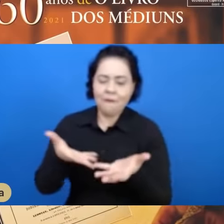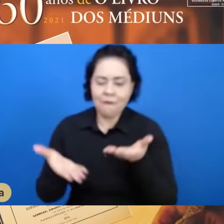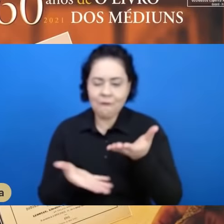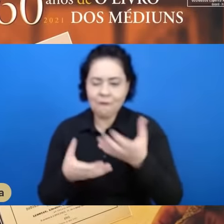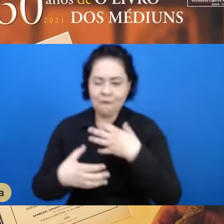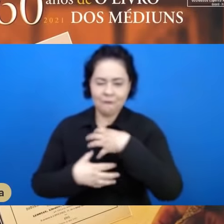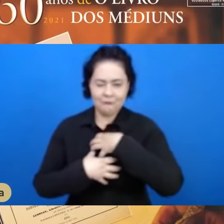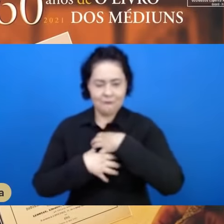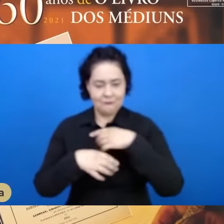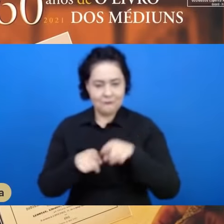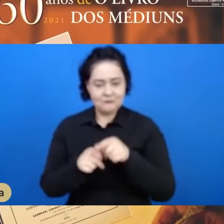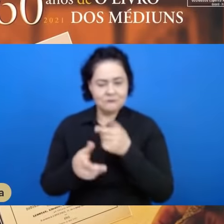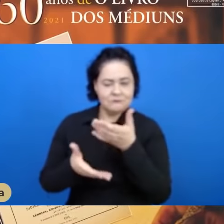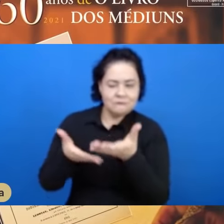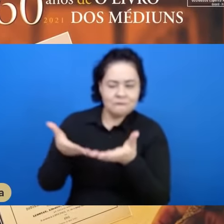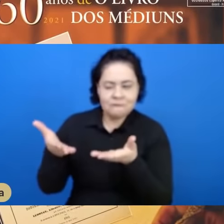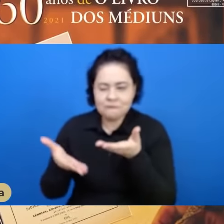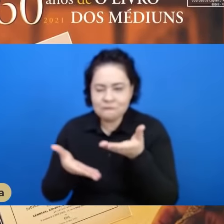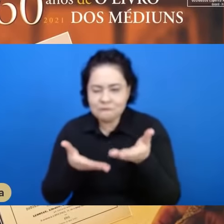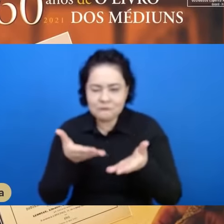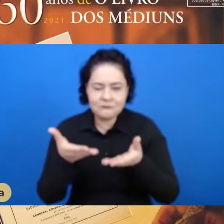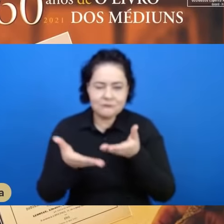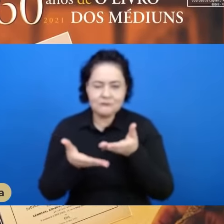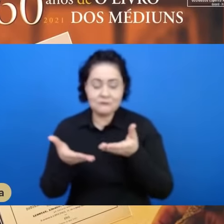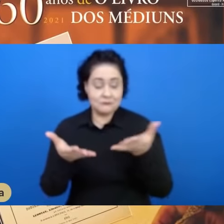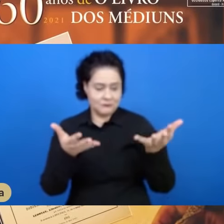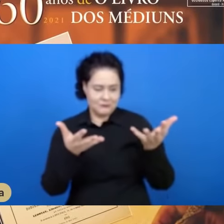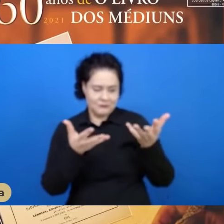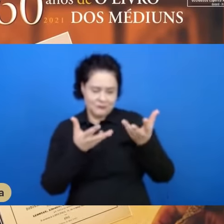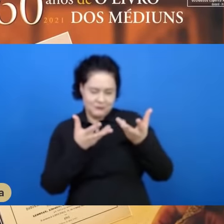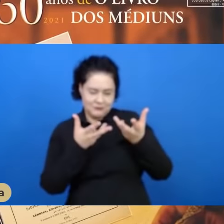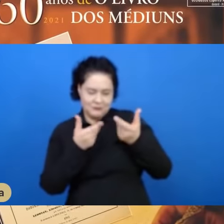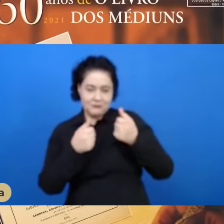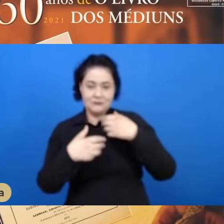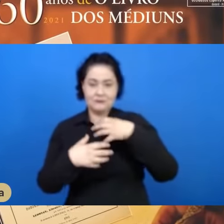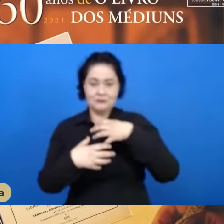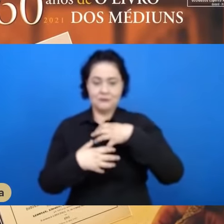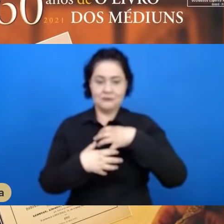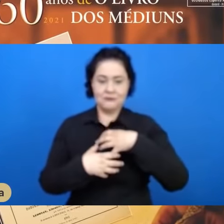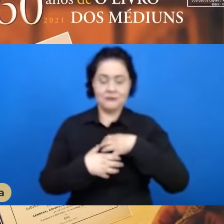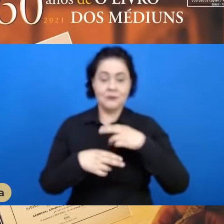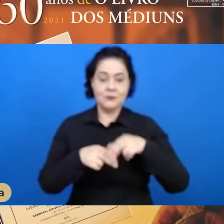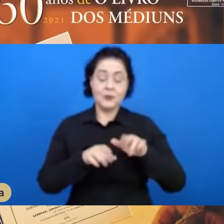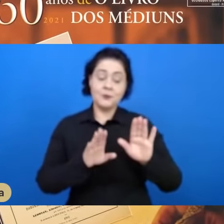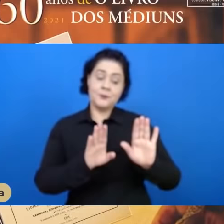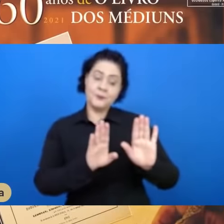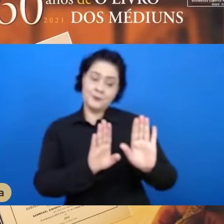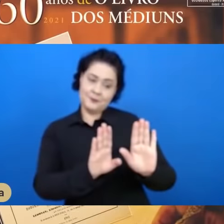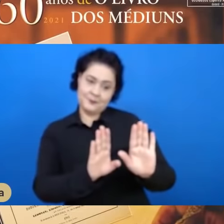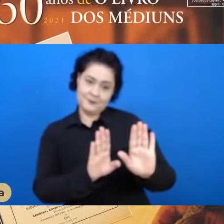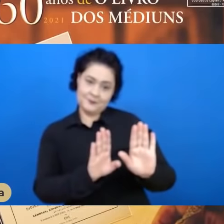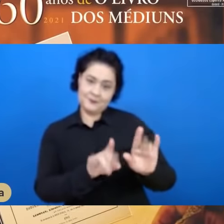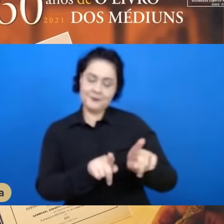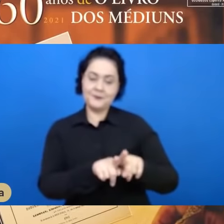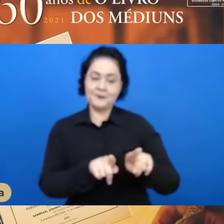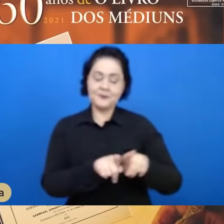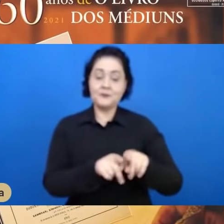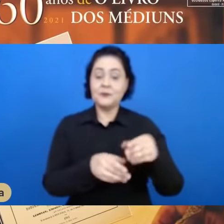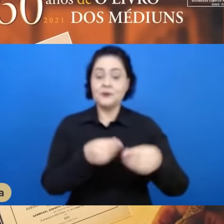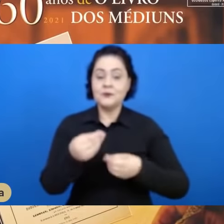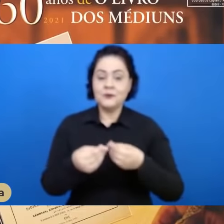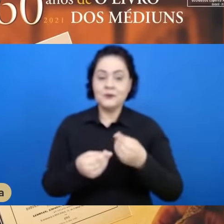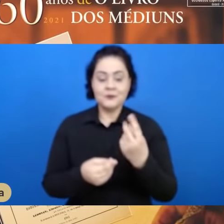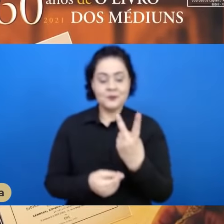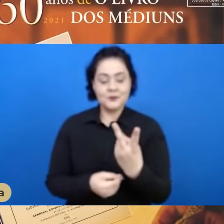naquelas teias do elogio, e ele então repreende o espírito. Então, ele teve que lidar com esses dois